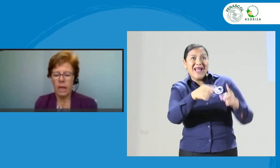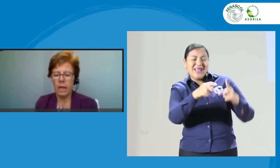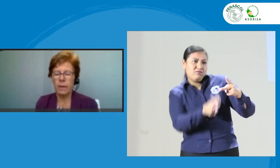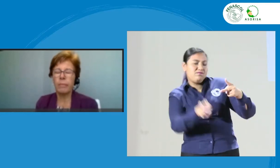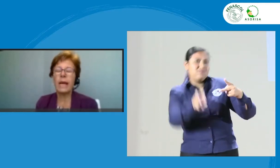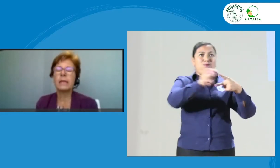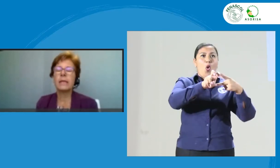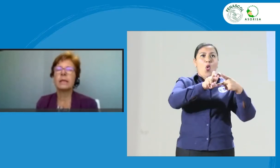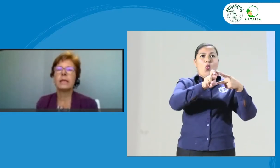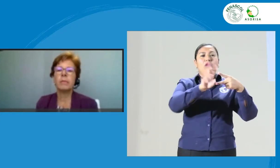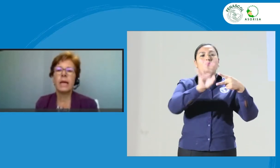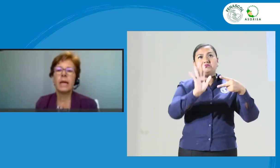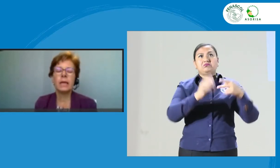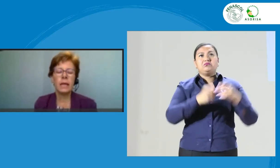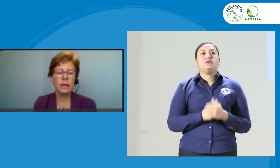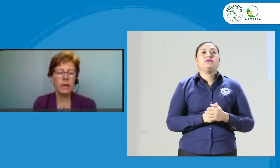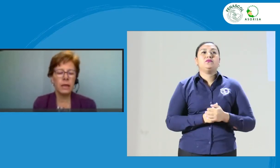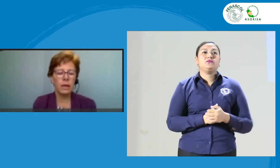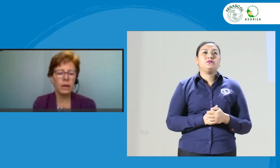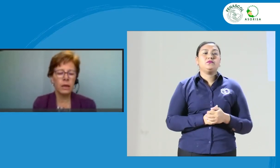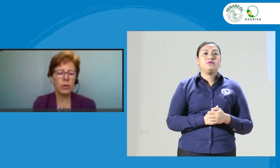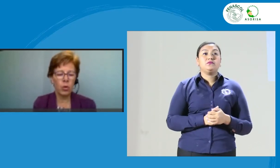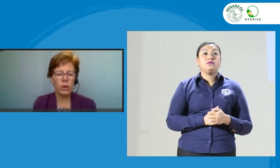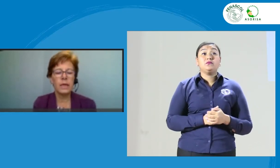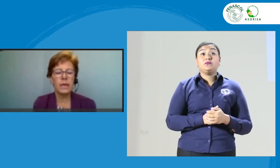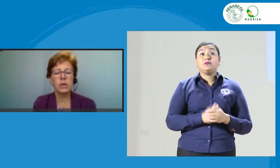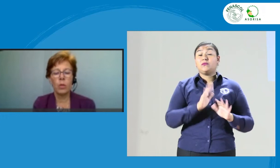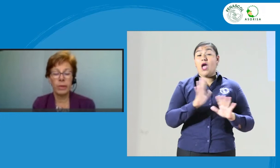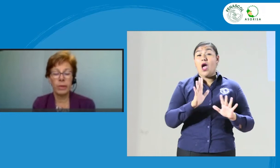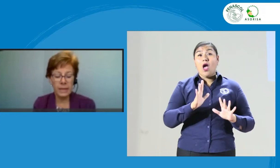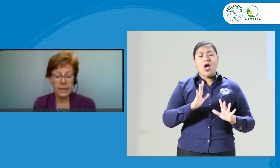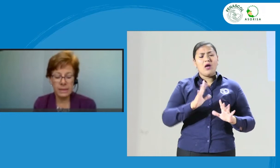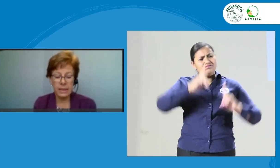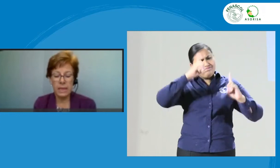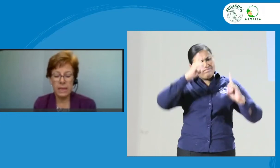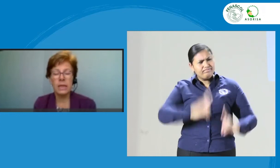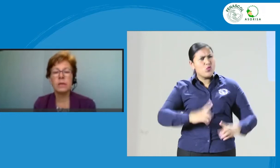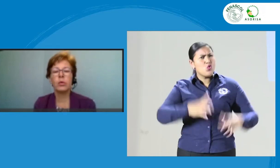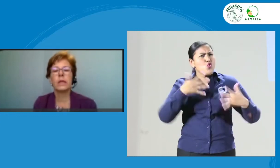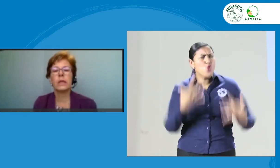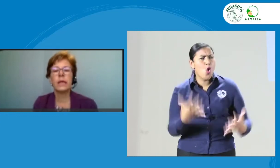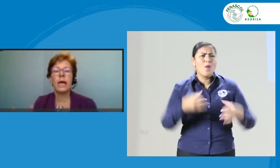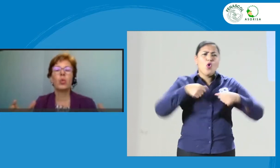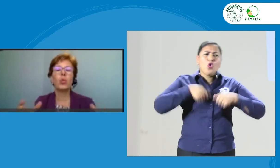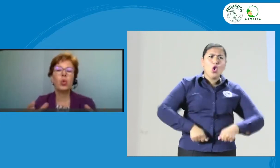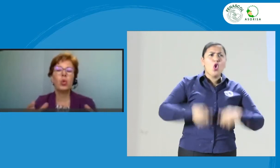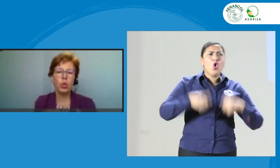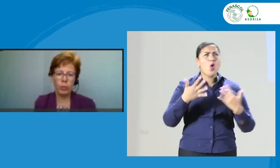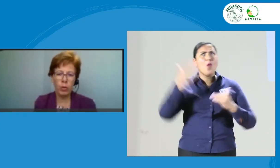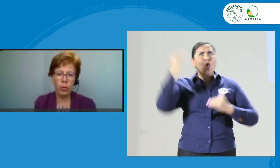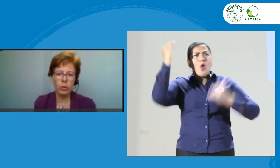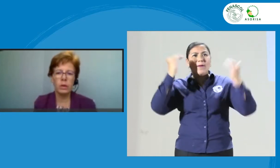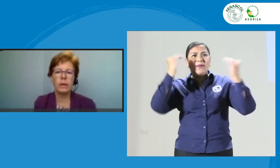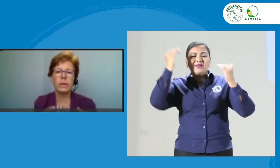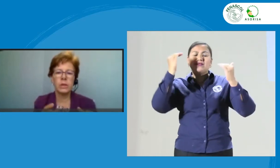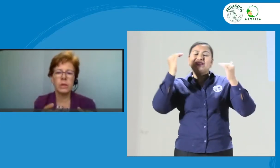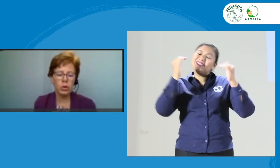Para determinar el rol y las competencias, es importante crear un grupo de personas